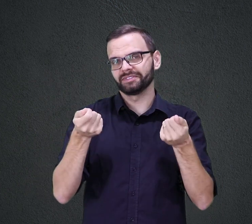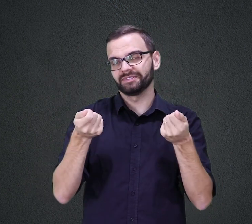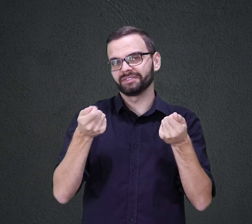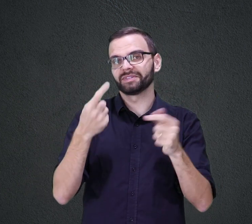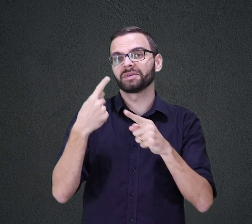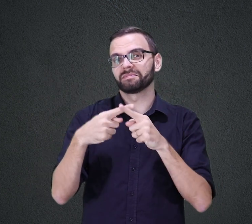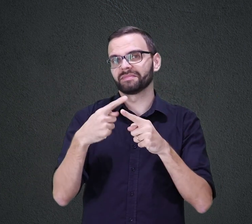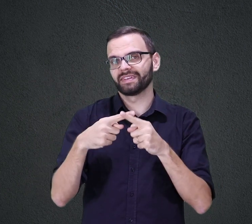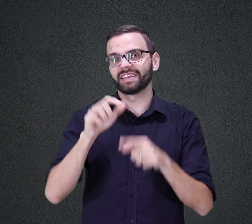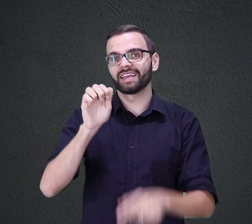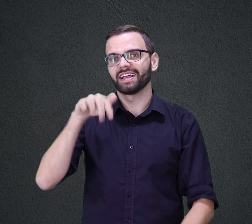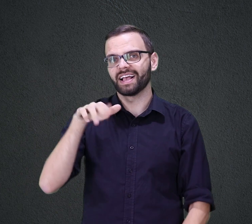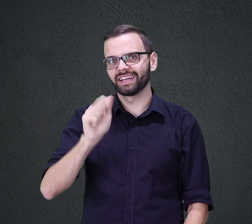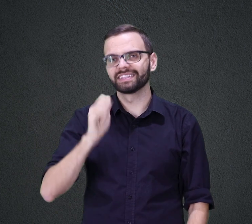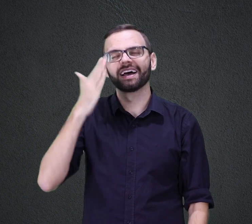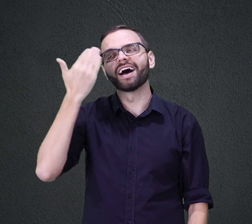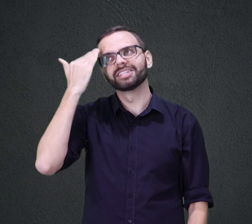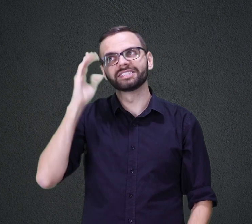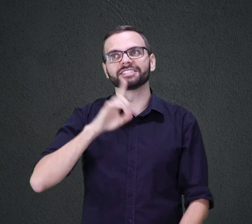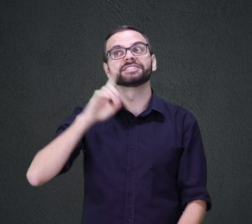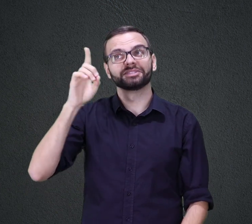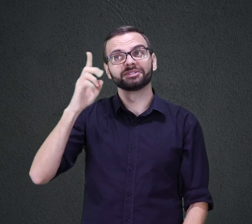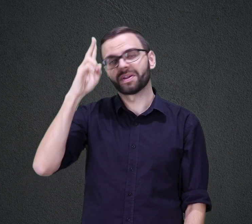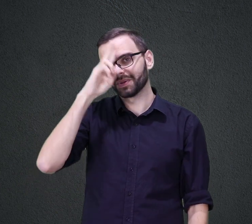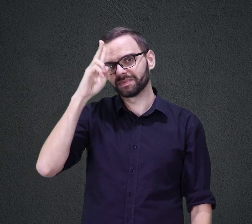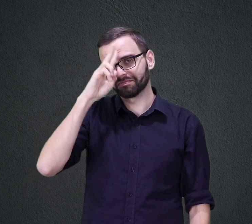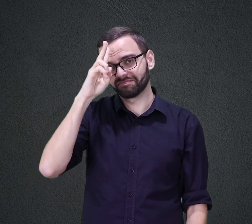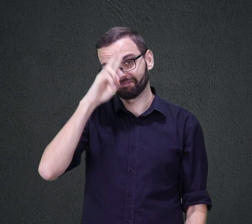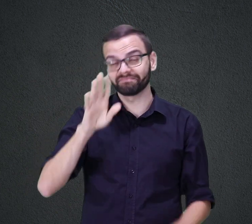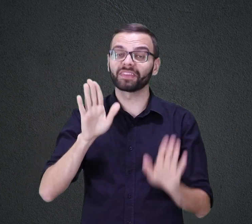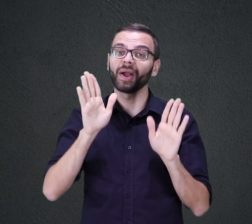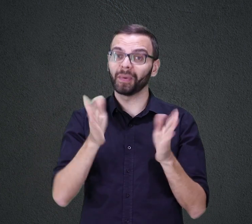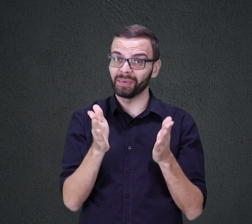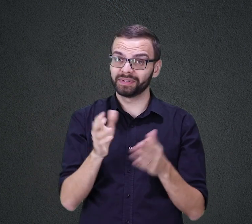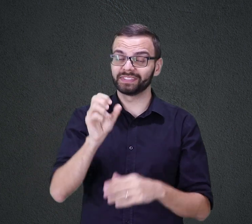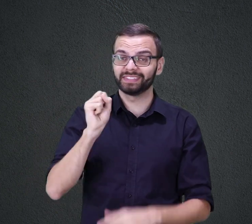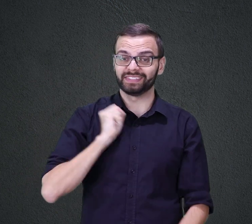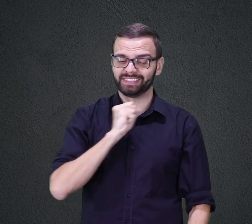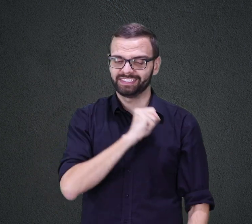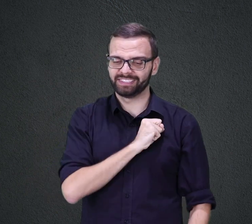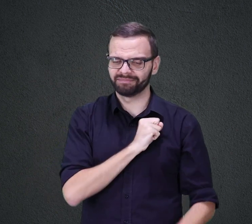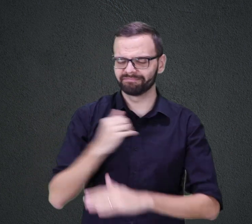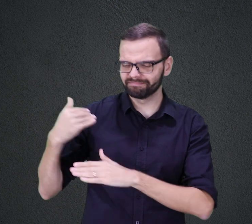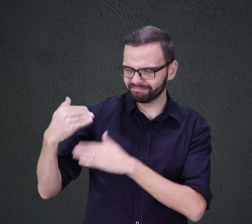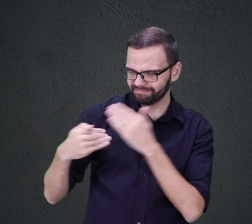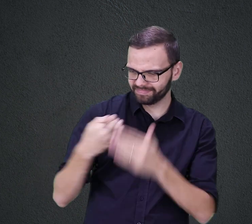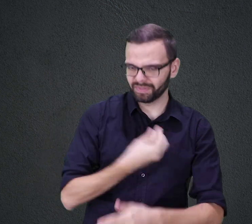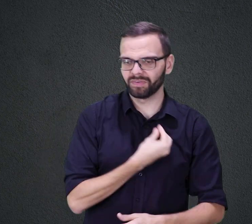ENTENDER QUE DEUS TINHA SE LEMBRADO DELA AGORA SAMUEL SE DESENVOLVIA NA VIDA COM O SENHOR NÃO